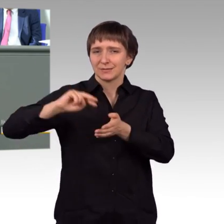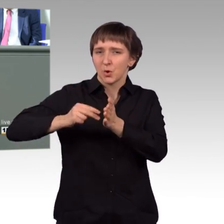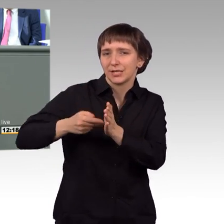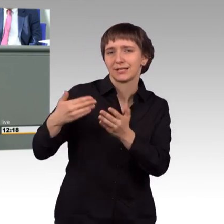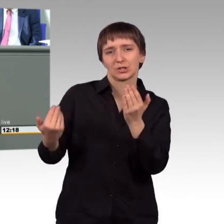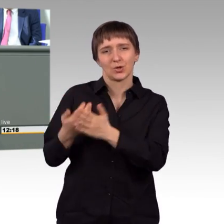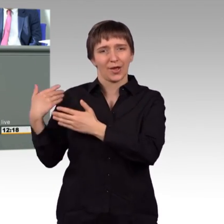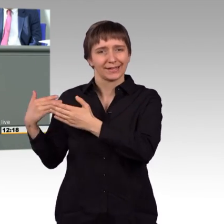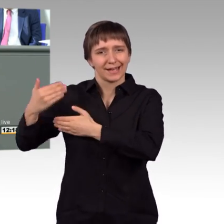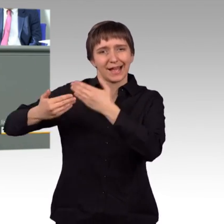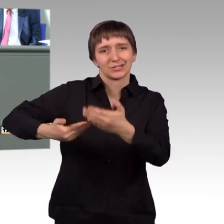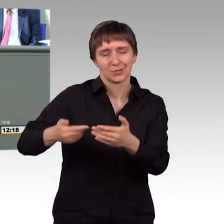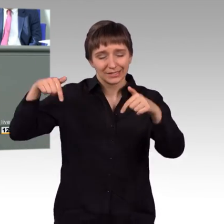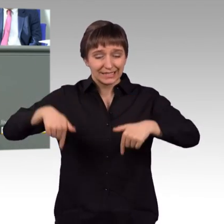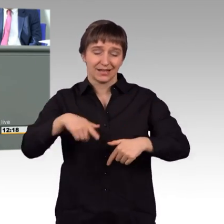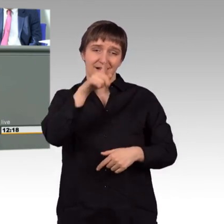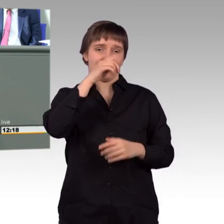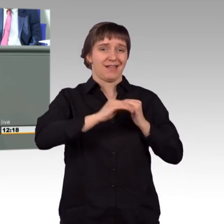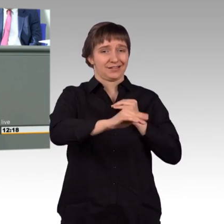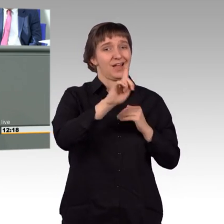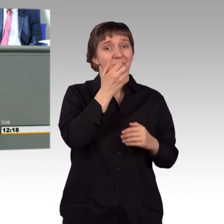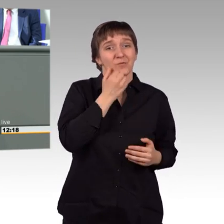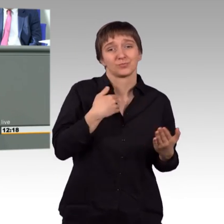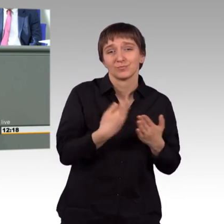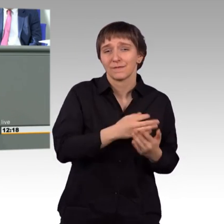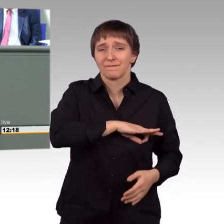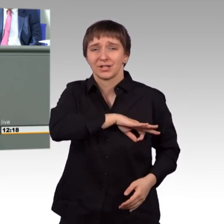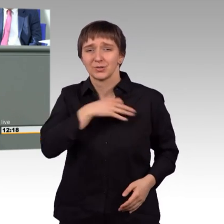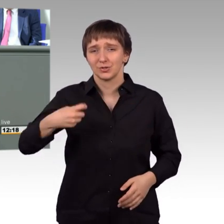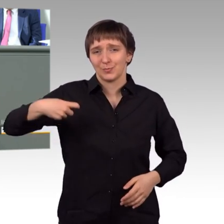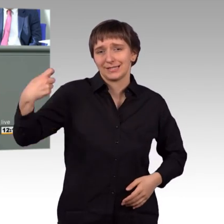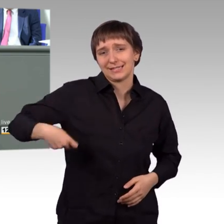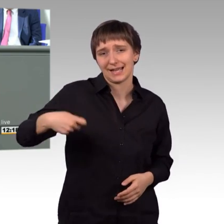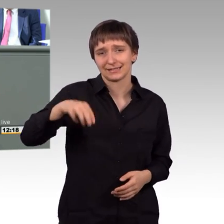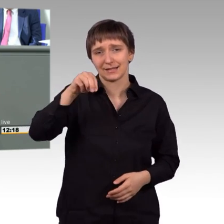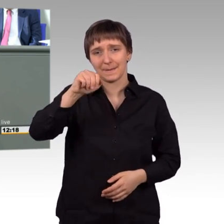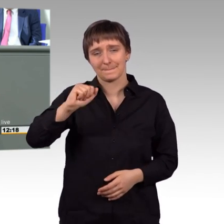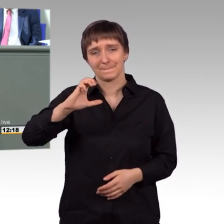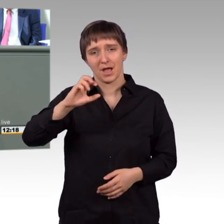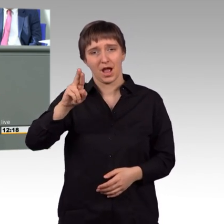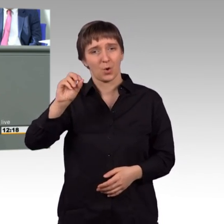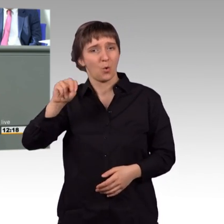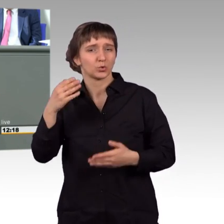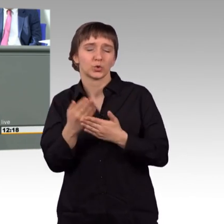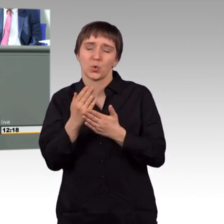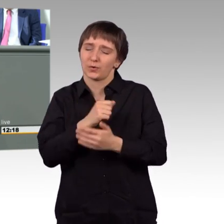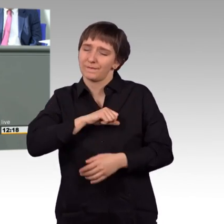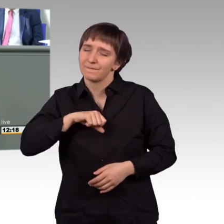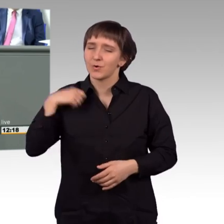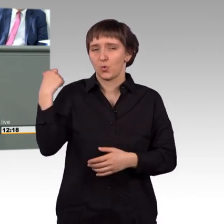die man sich hierzulande auch wünscht. So hat der französische Präsident Macron die Türkei frühzeitig und direkt aufgefordert, alle